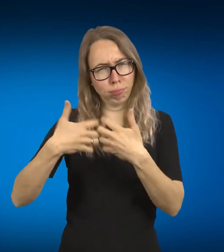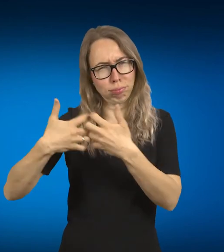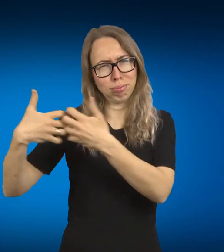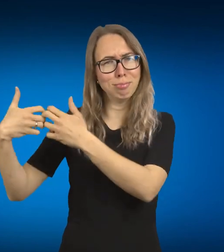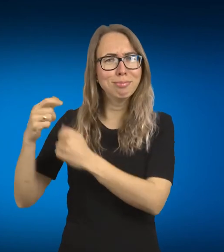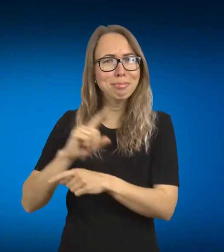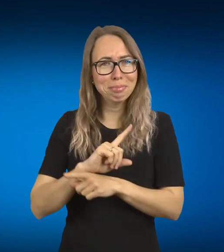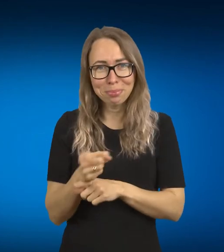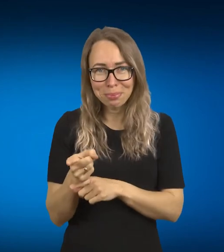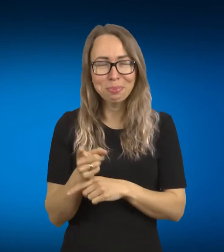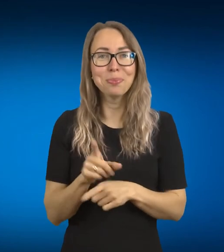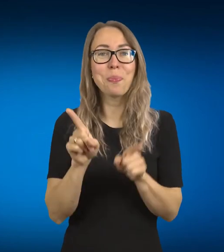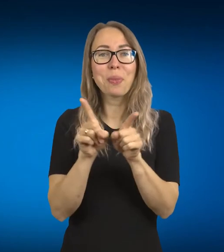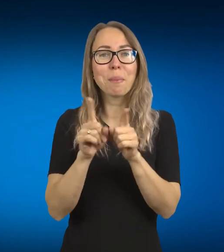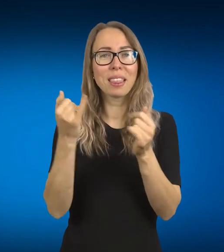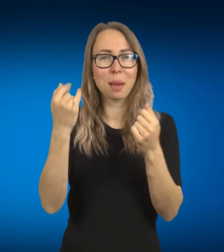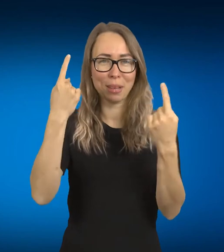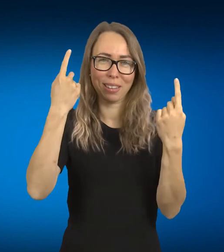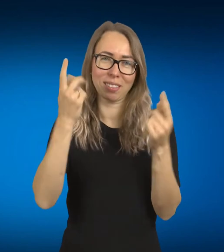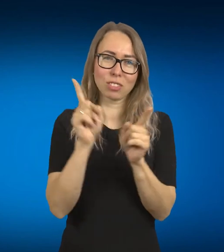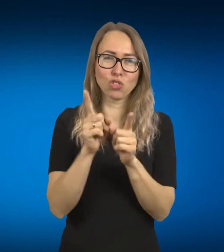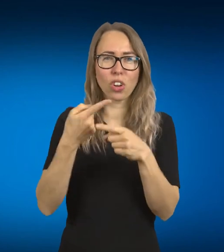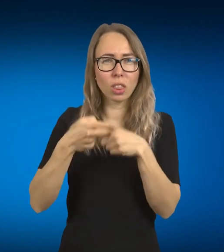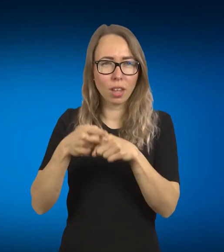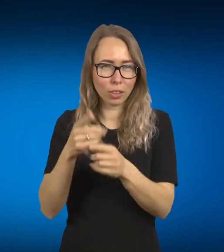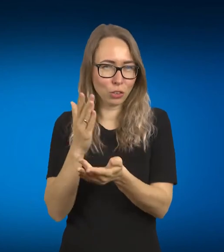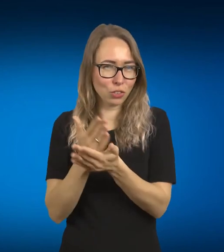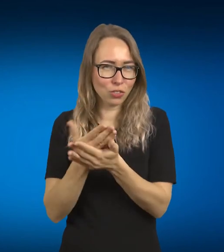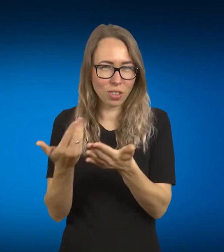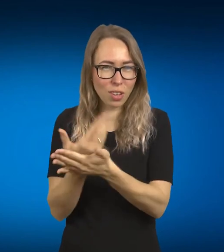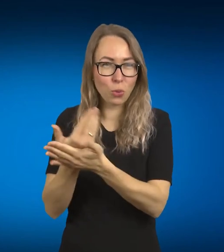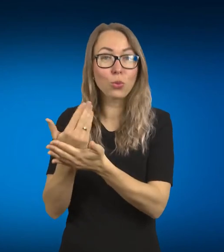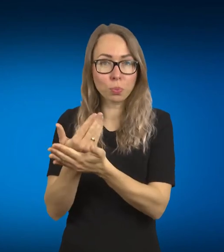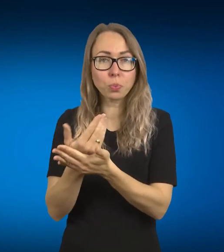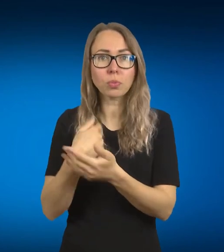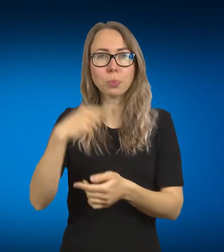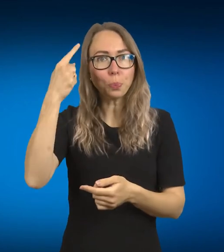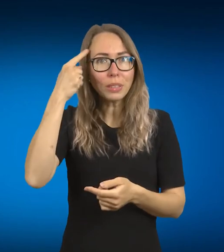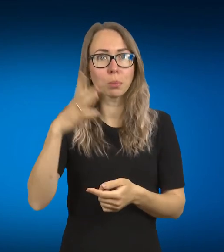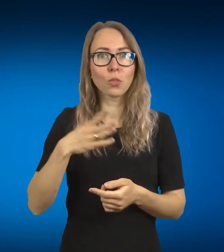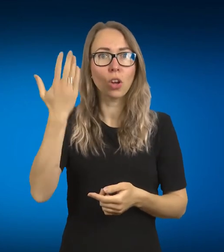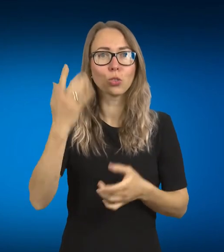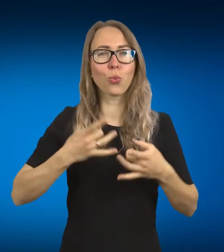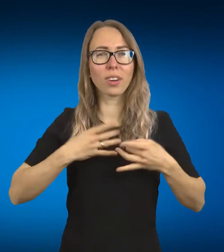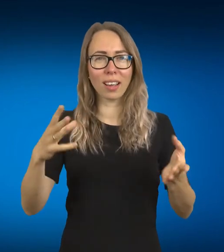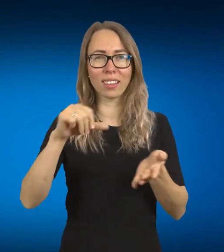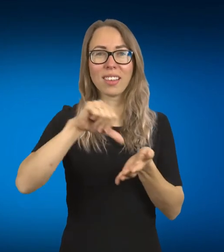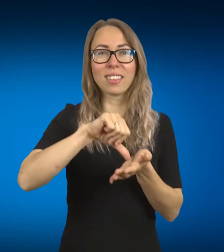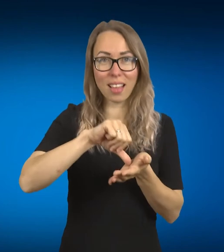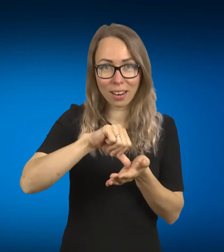irgi čia po vieno tokio renginio dalyvaudama buvo tokio užduotis labai, va, pasigilinti, kokius